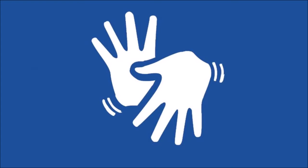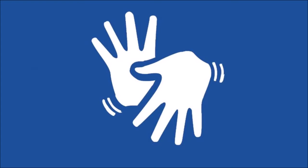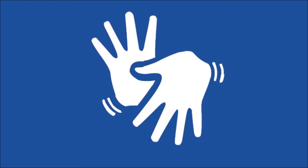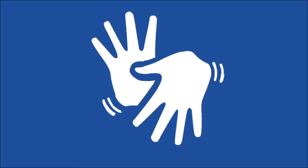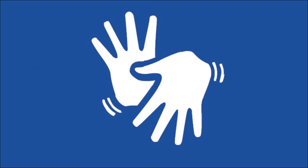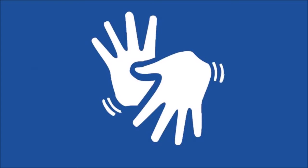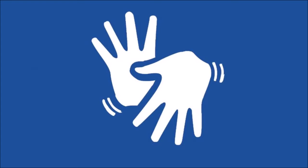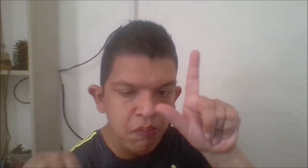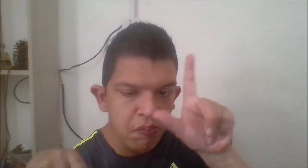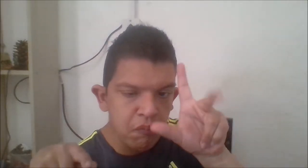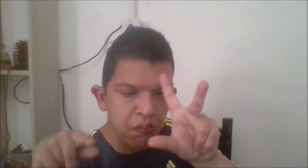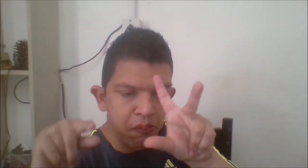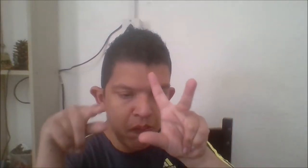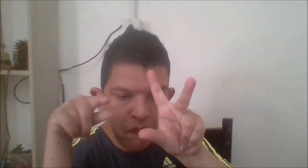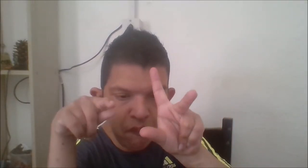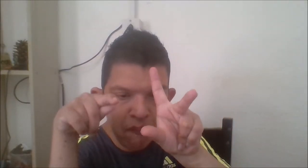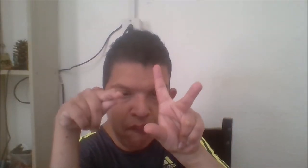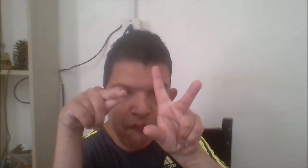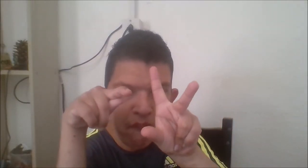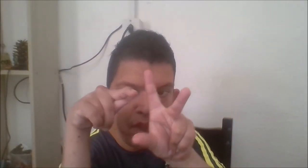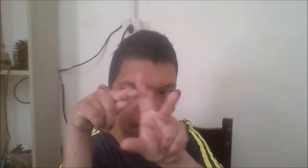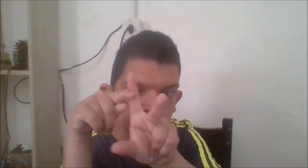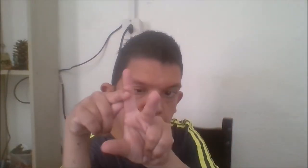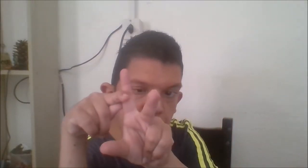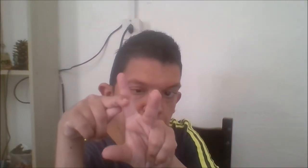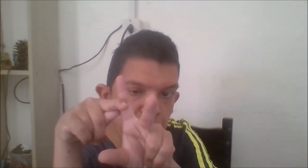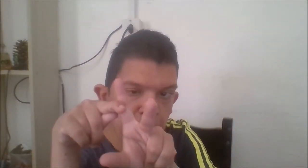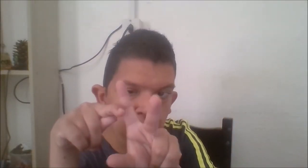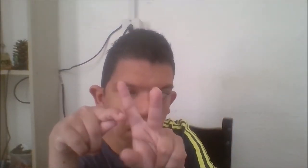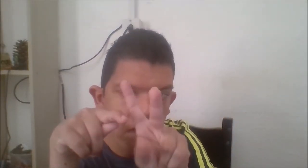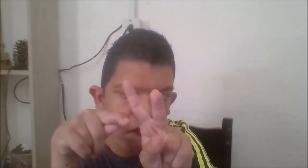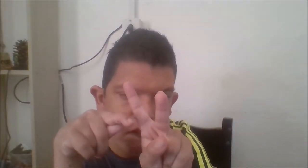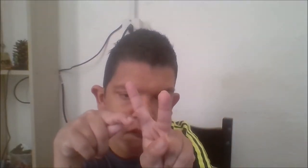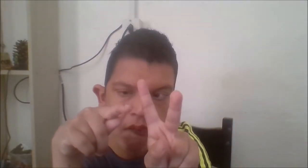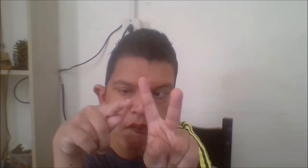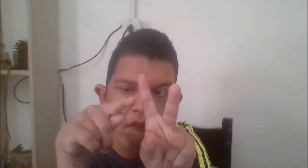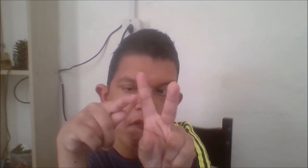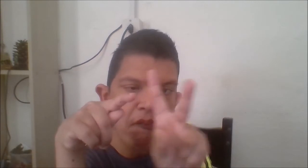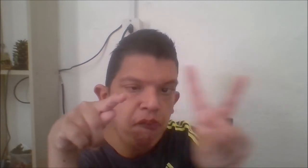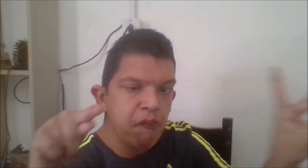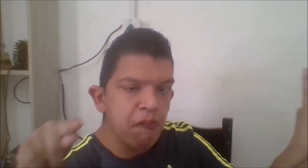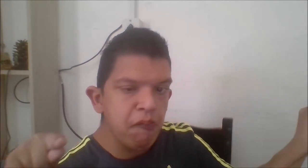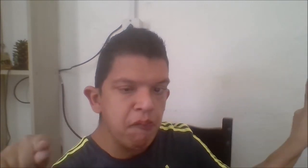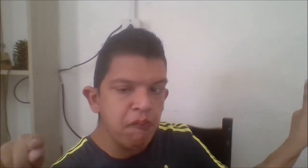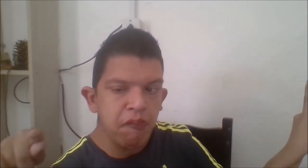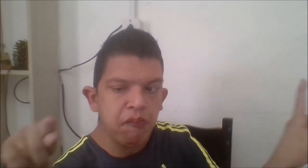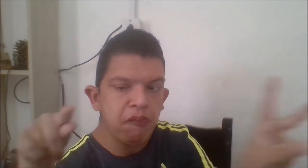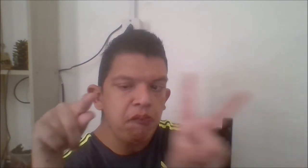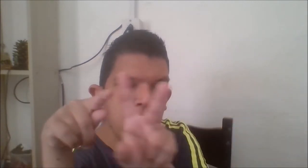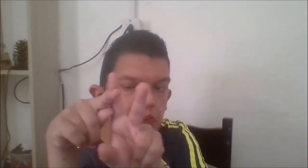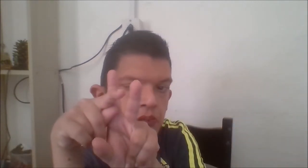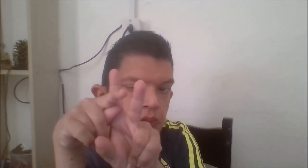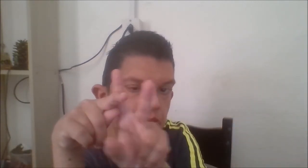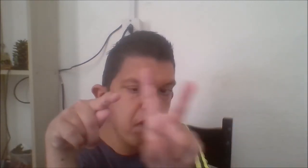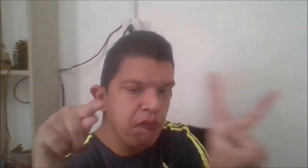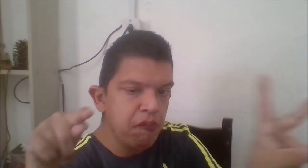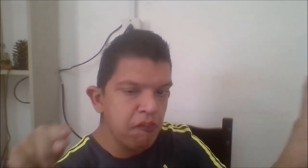O sinal de livros é de site, é exemplo, tem site na internet, tudo